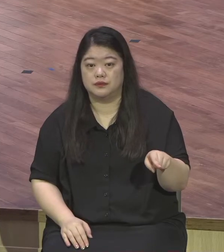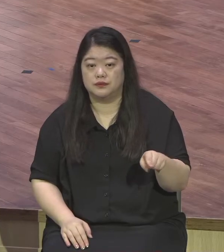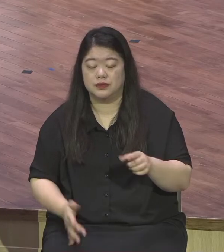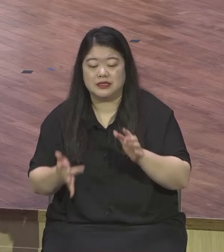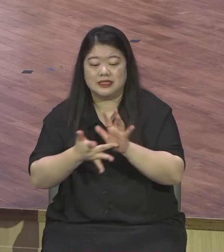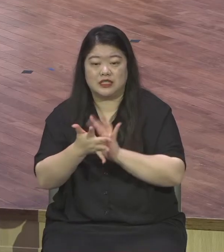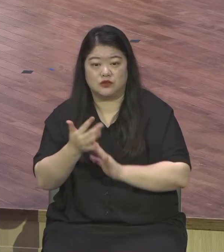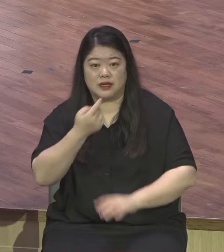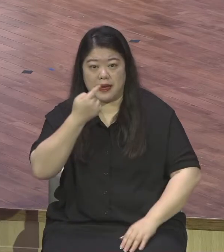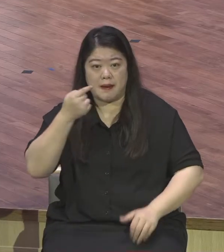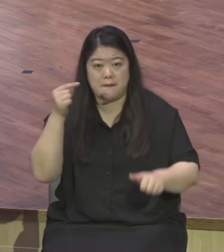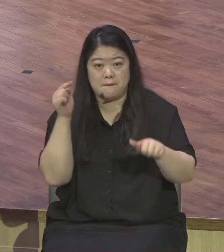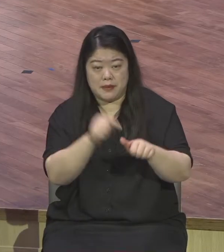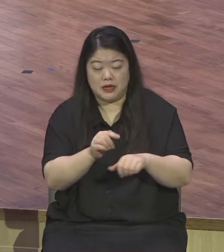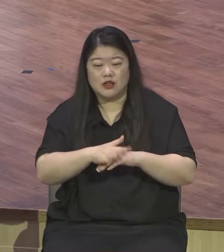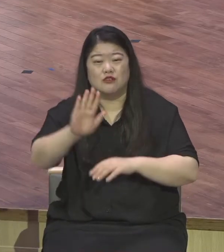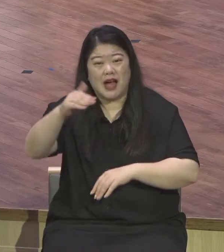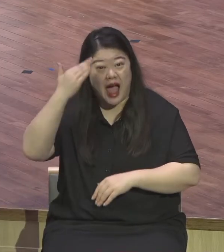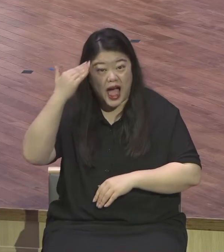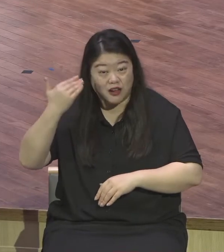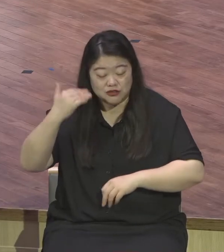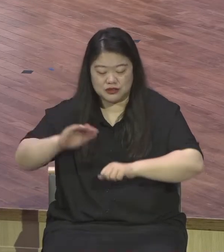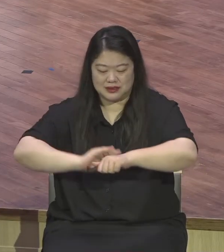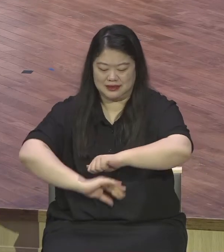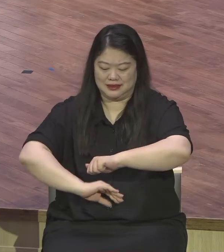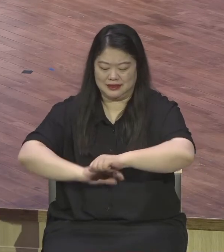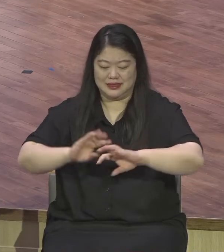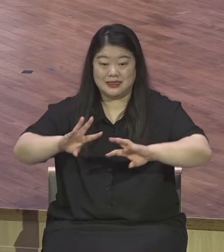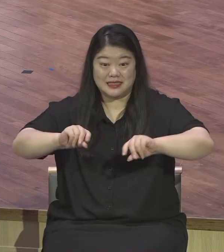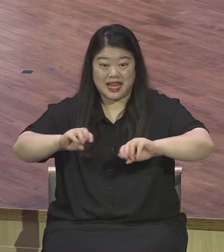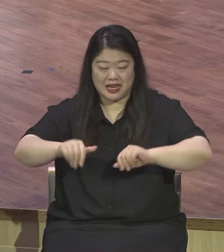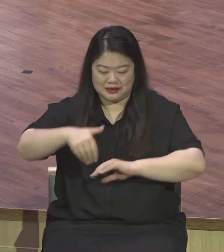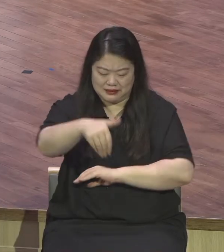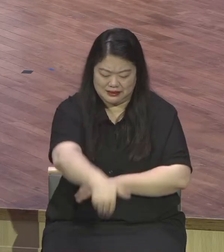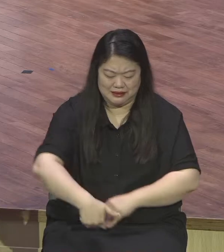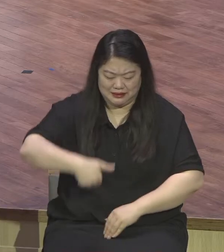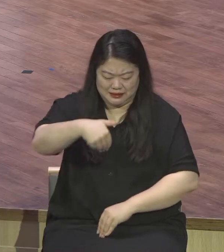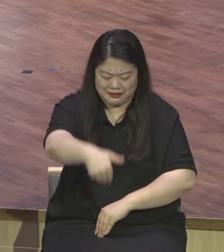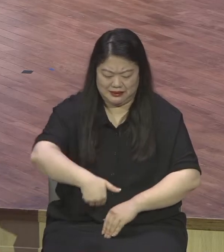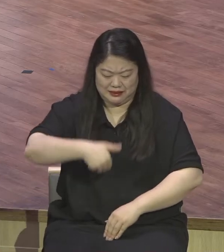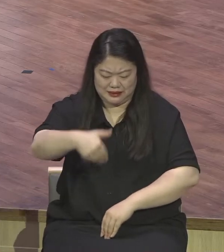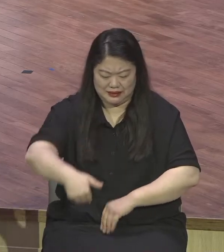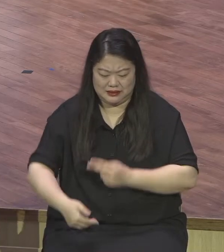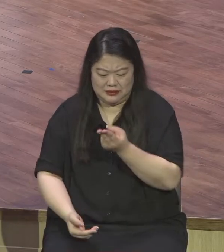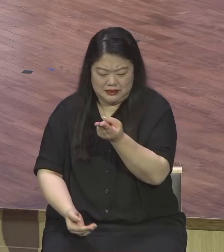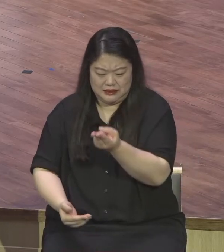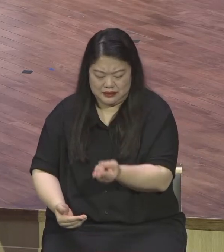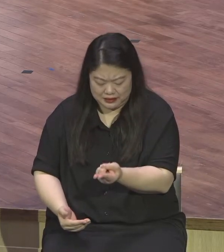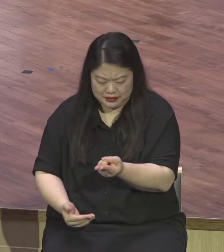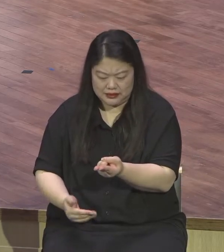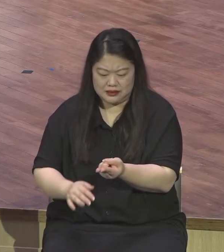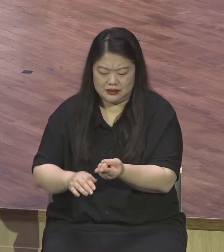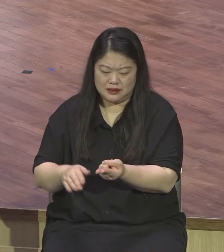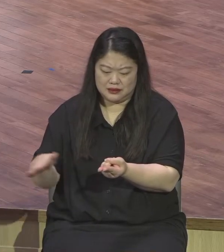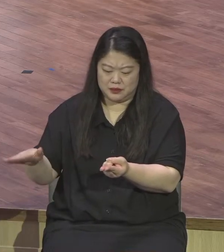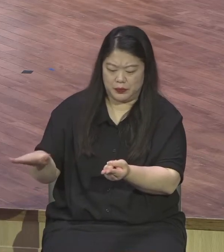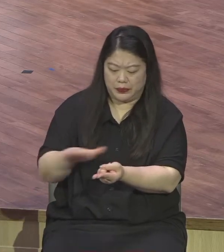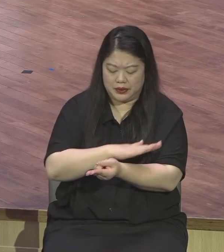이스라엘은 다릅니다. 제가 가보니까 이스라엘은 모든 무덤이 그냥 동굴을 파가지고 한